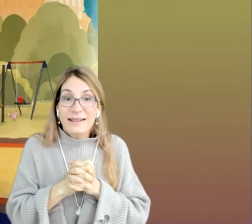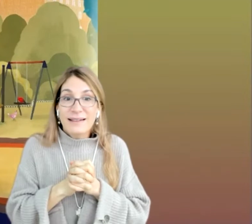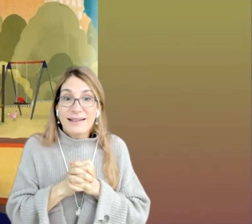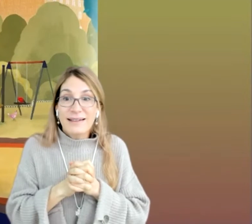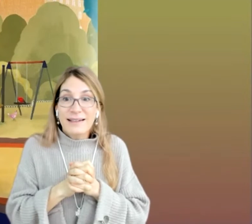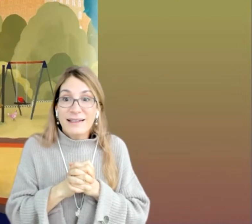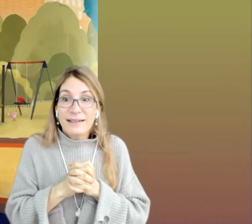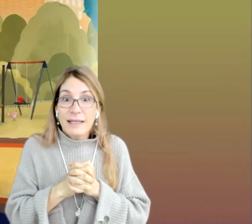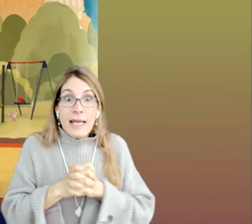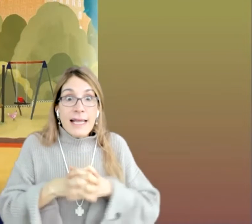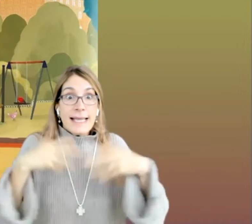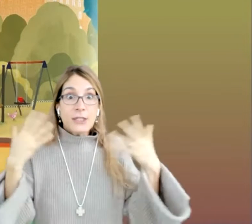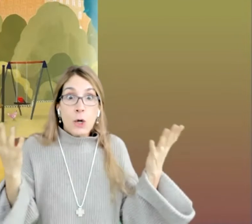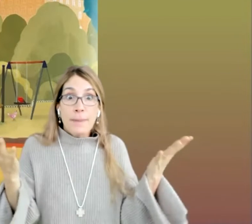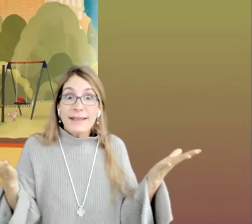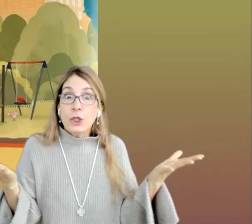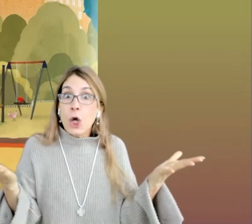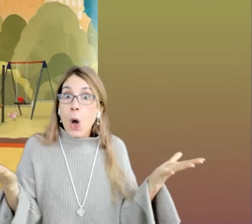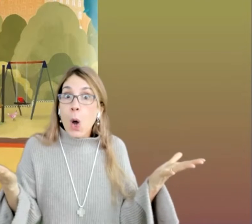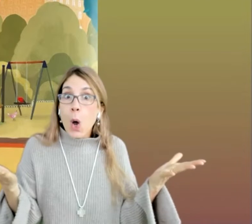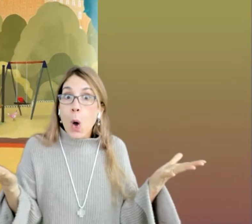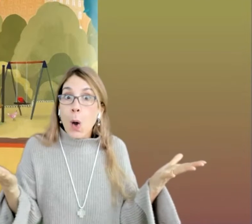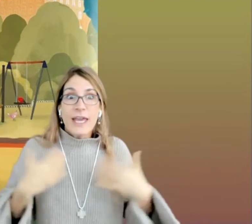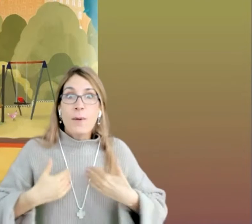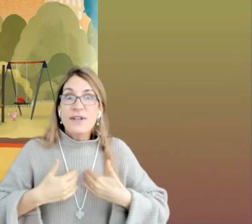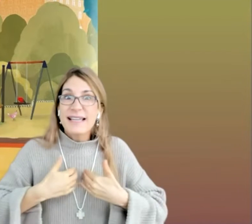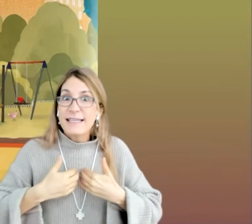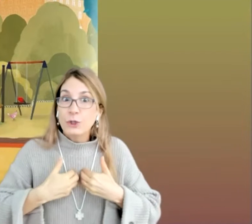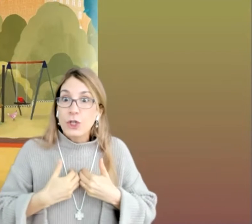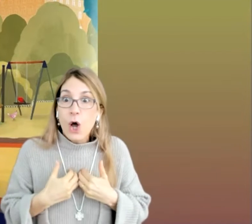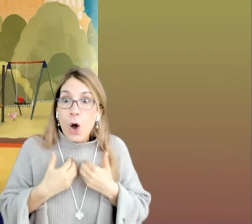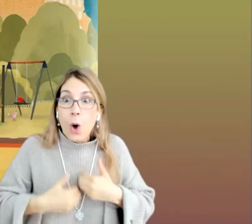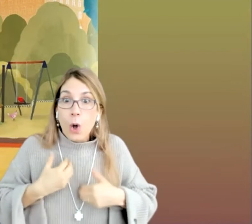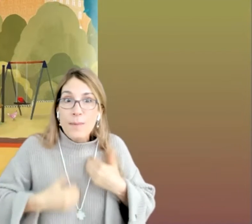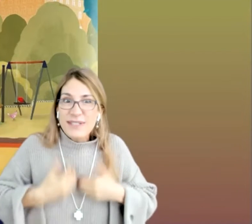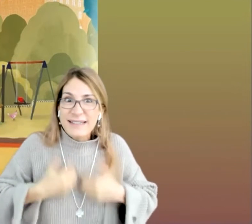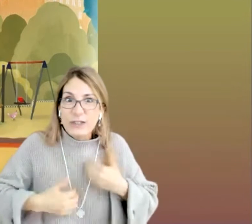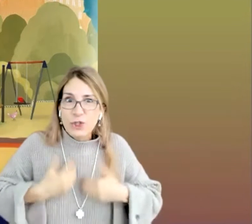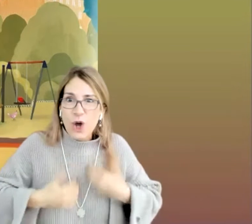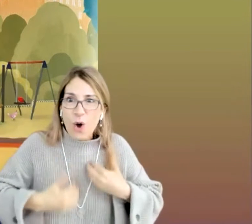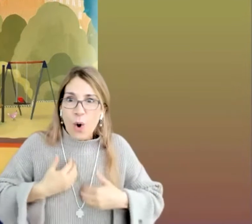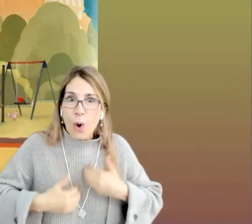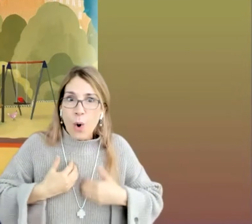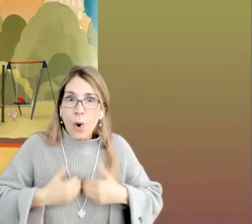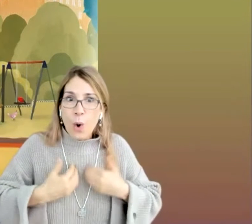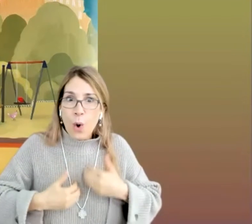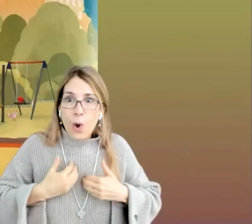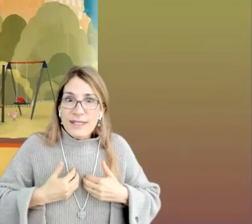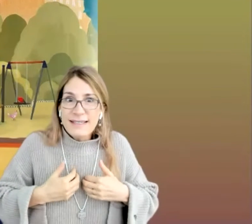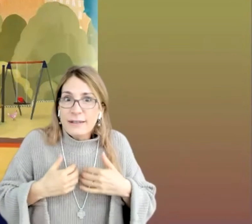sorprendió! ¡Se sorprendió! ¿Y cómo se sintió? ¿Cómo se sintió? ¿Cómo se sintió?